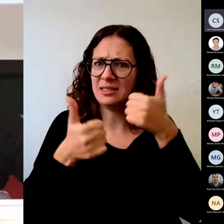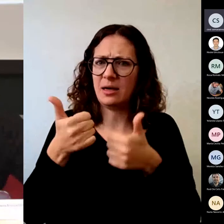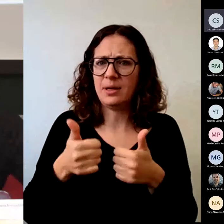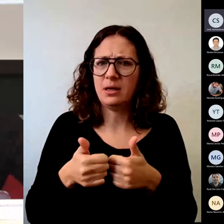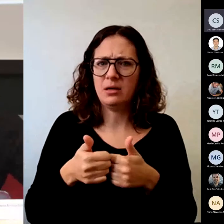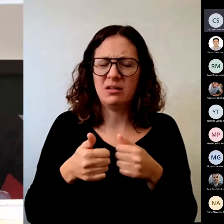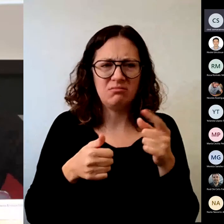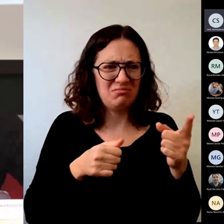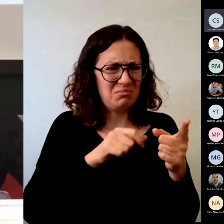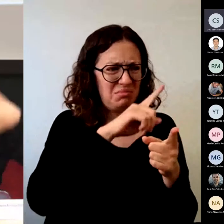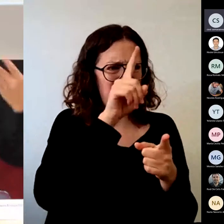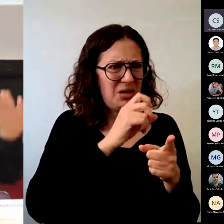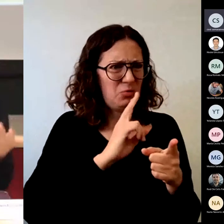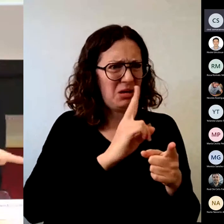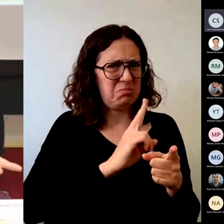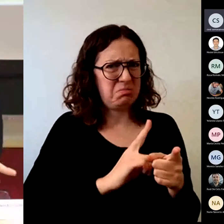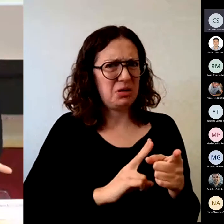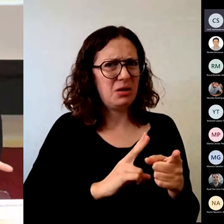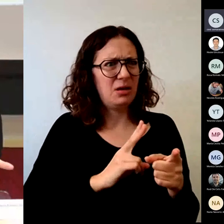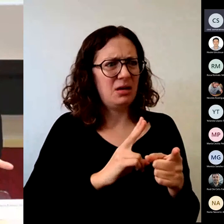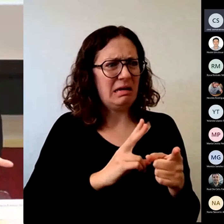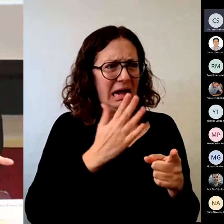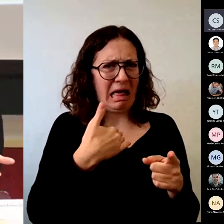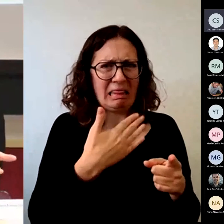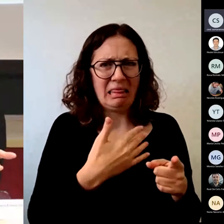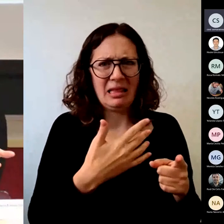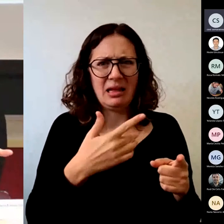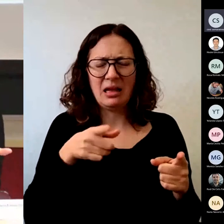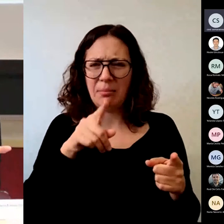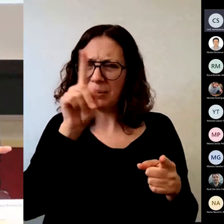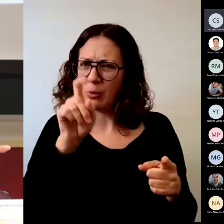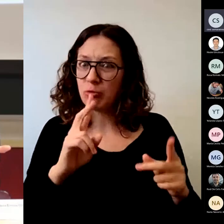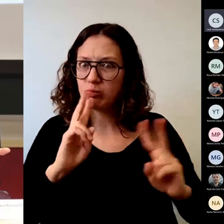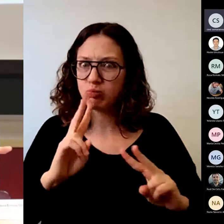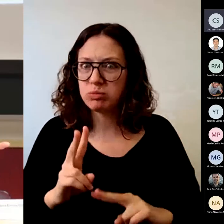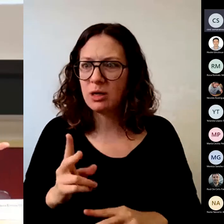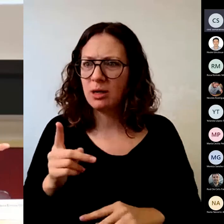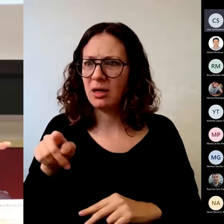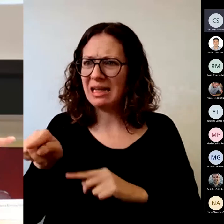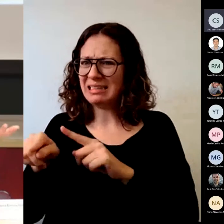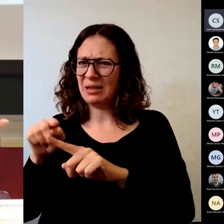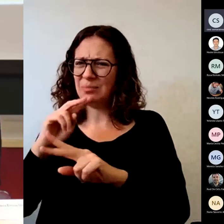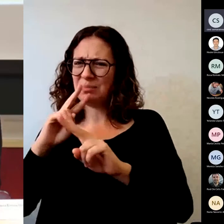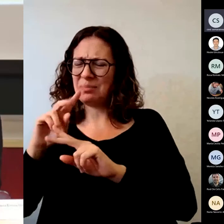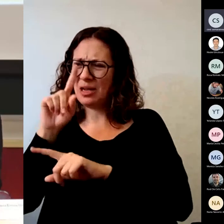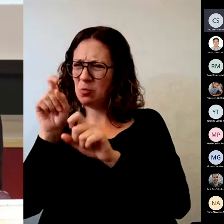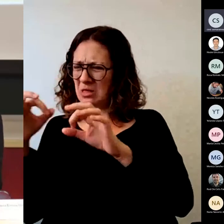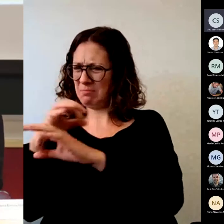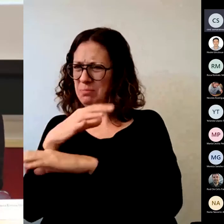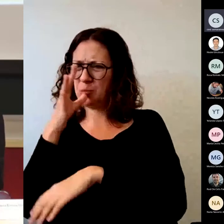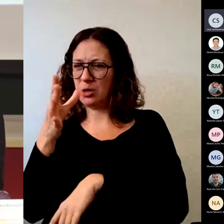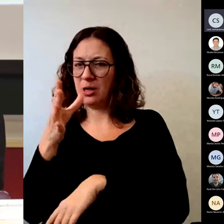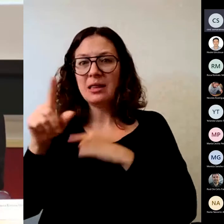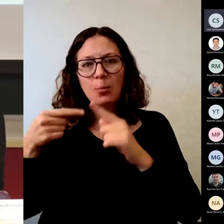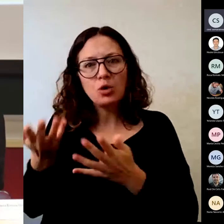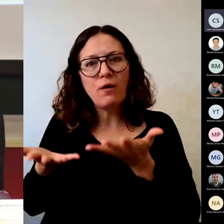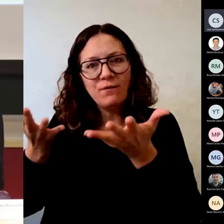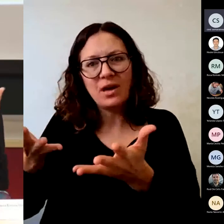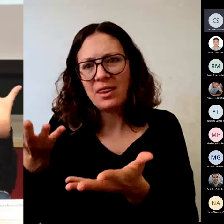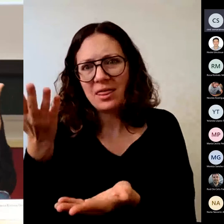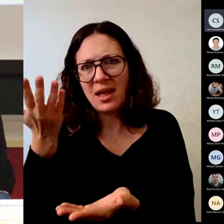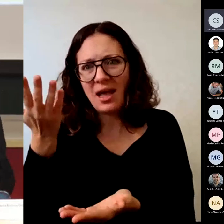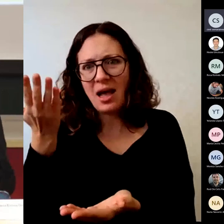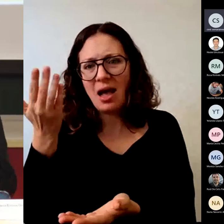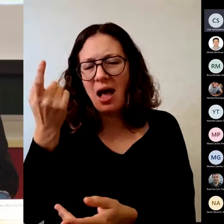este resultado más difícil pero ofrécesela a los alumnos todos los exámenes al final todos los instrumentos de evaluación